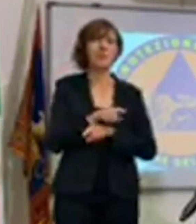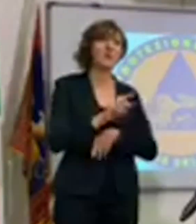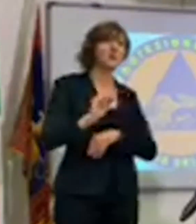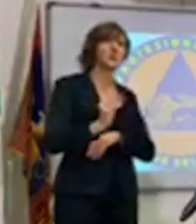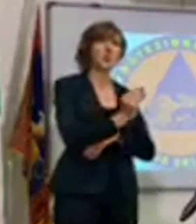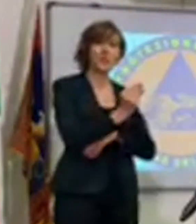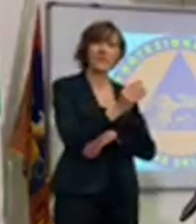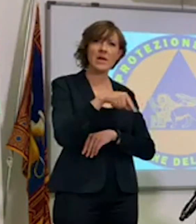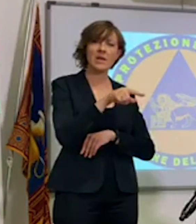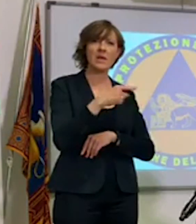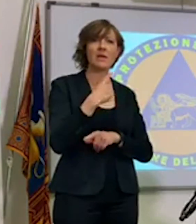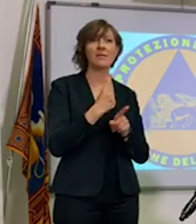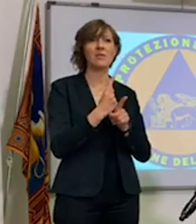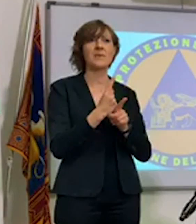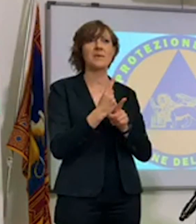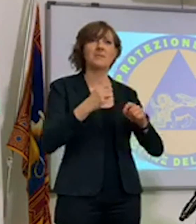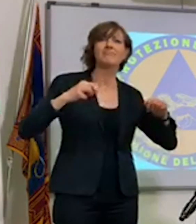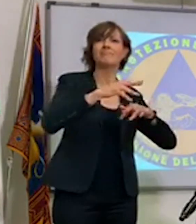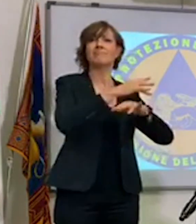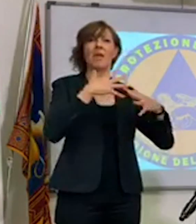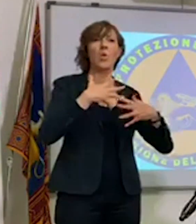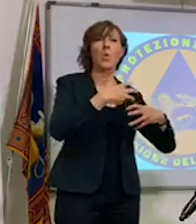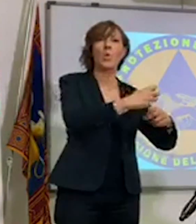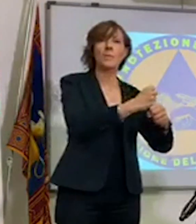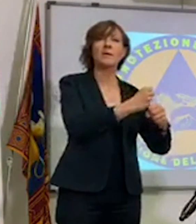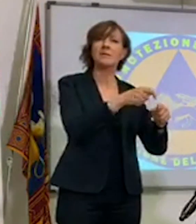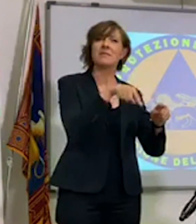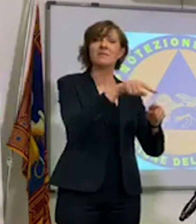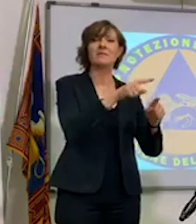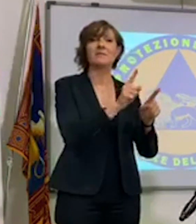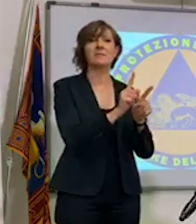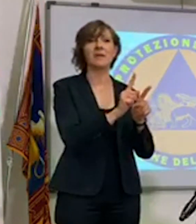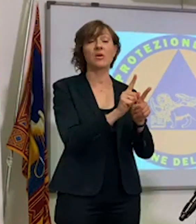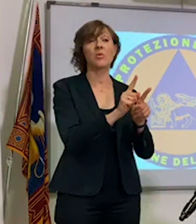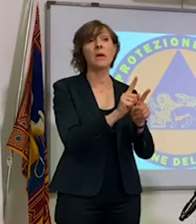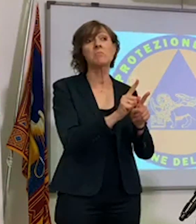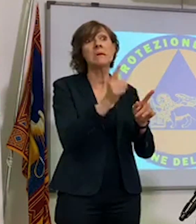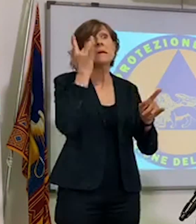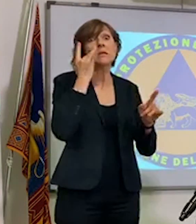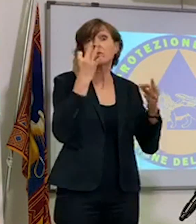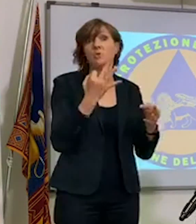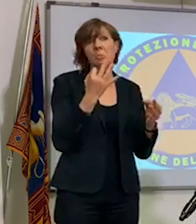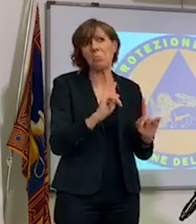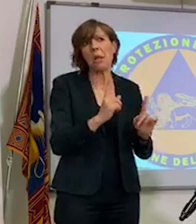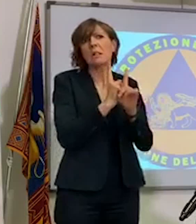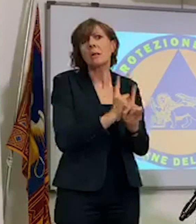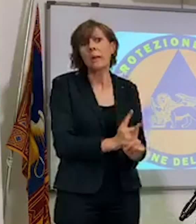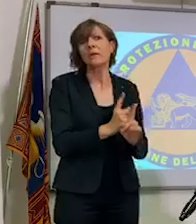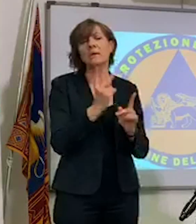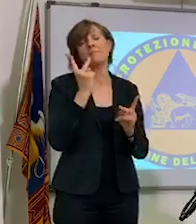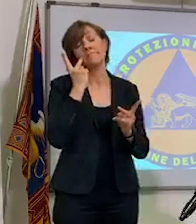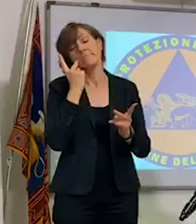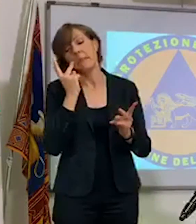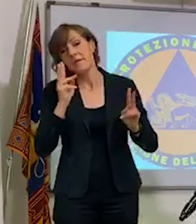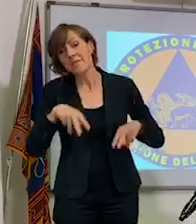giovani che magari ci sono attratti dalle grandi aggregazioni che non sono sempre un elemento di rischio, seppur statisticamente